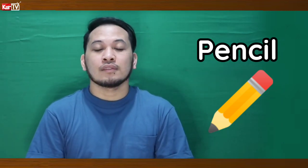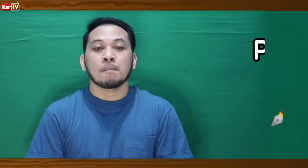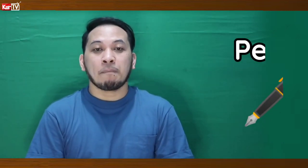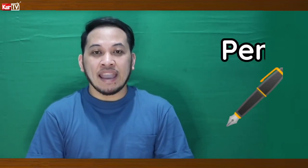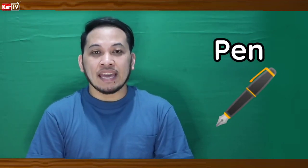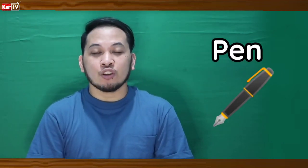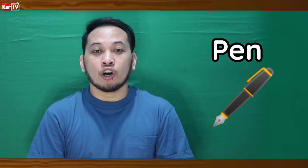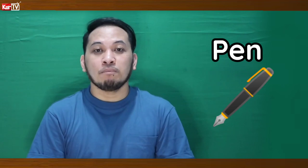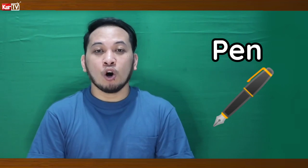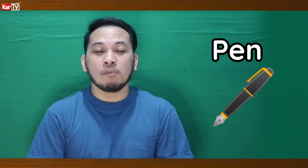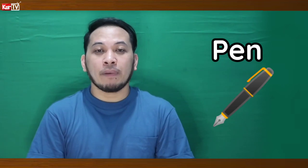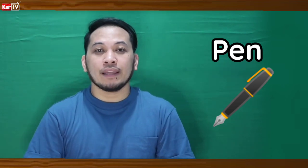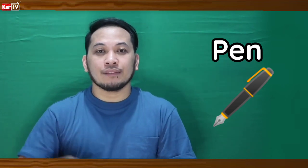Pen Pen Or ball pen